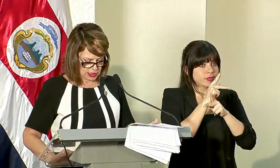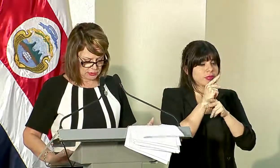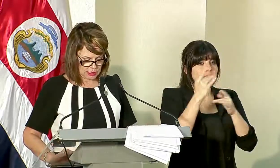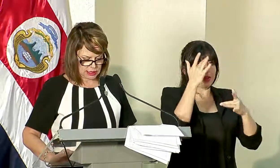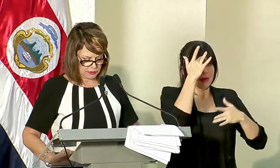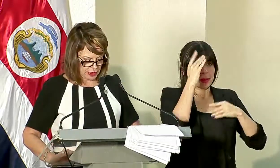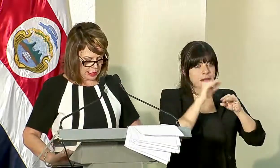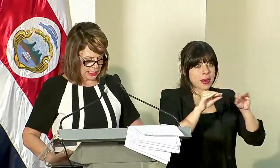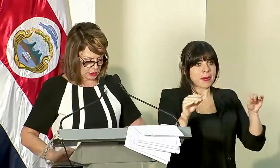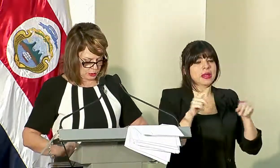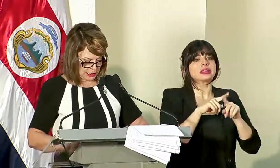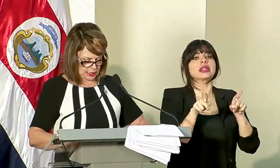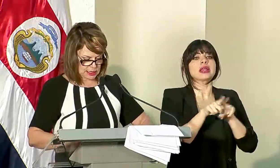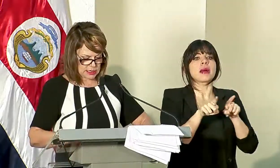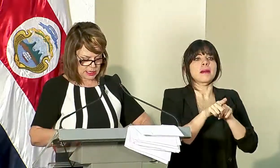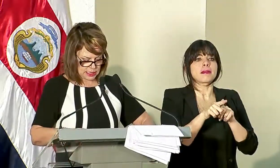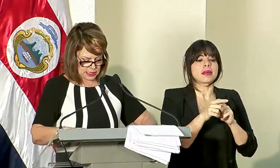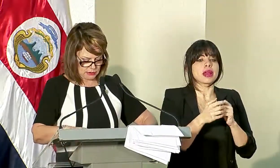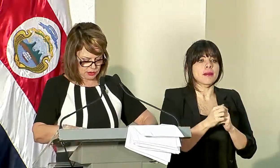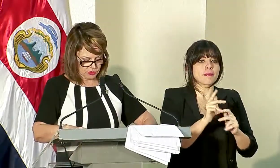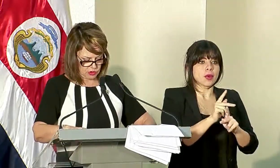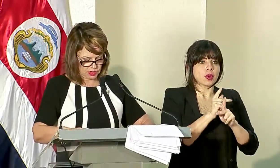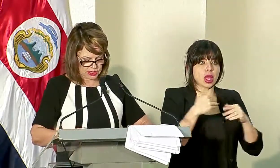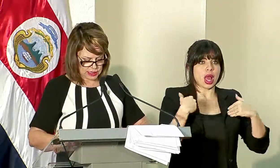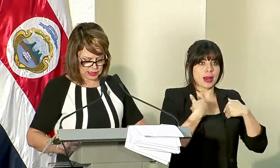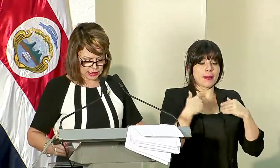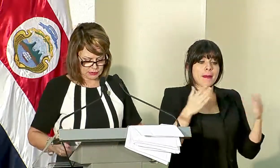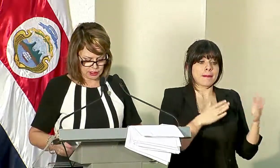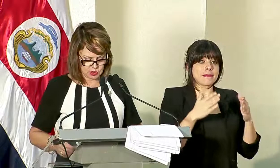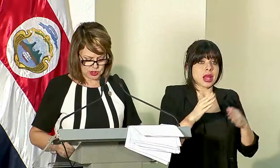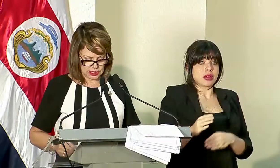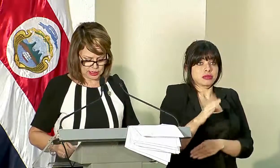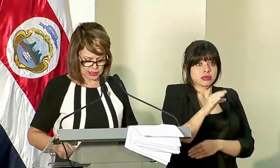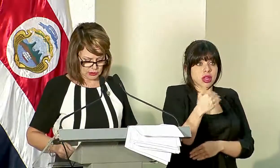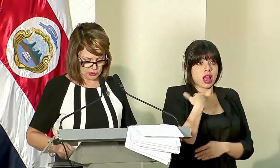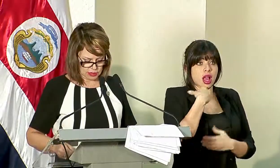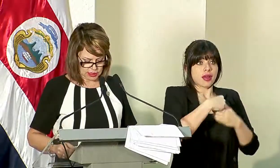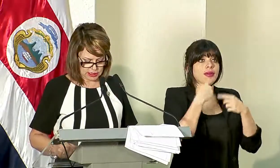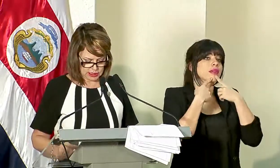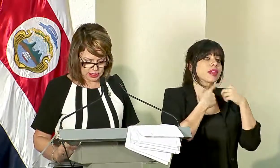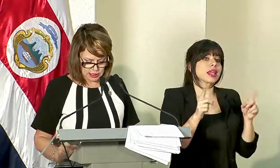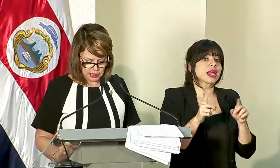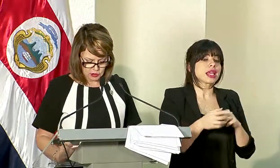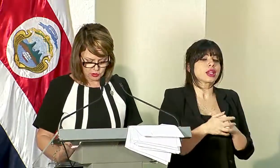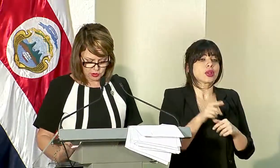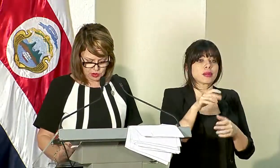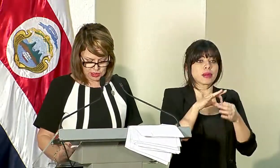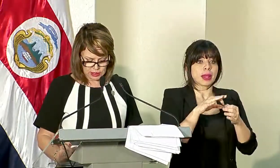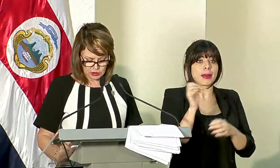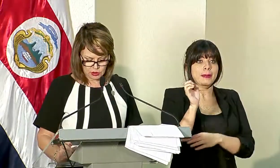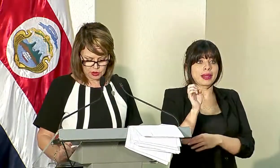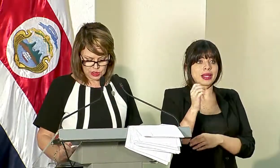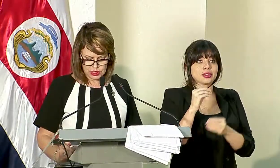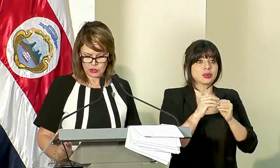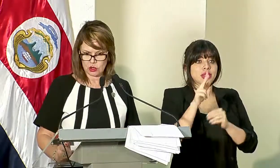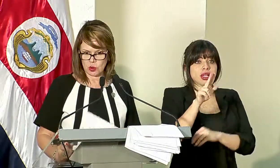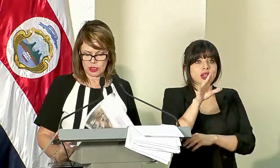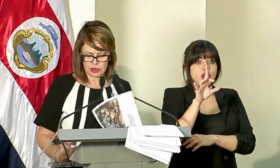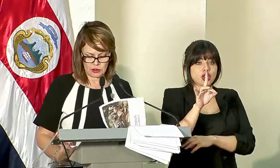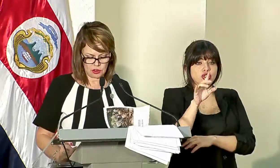protección animal. En los planes de inversión que están inmersos en el decreto de emergencia número 38